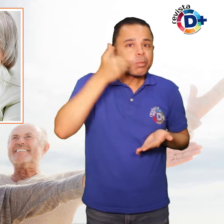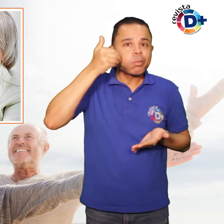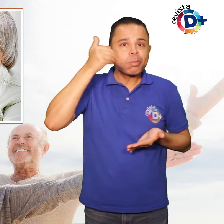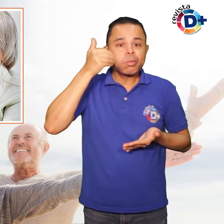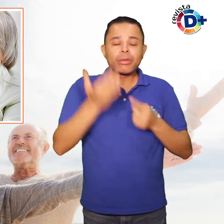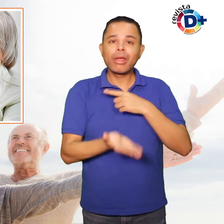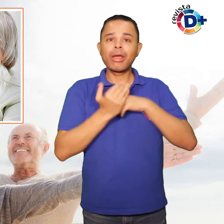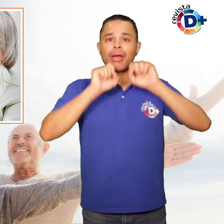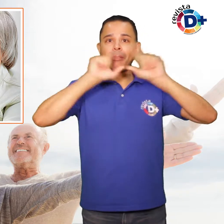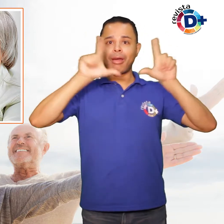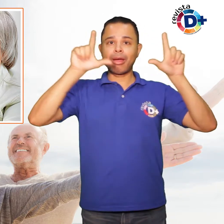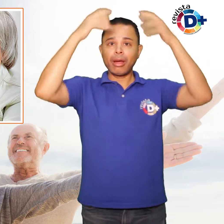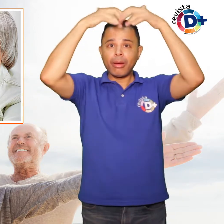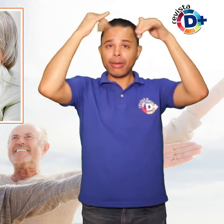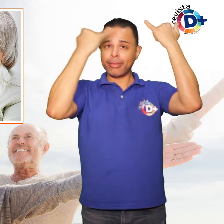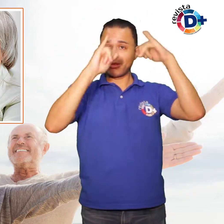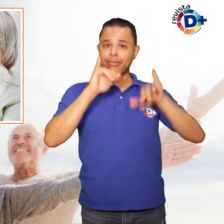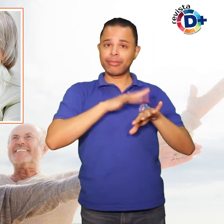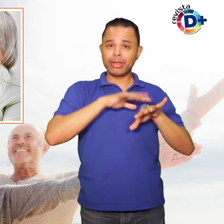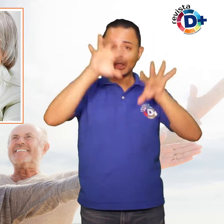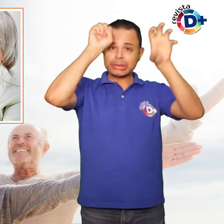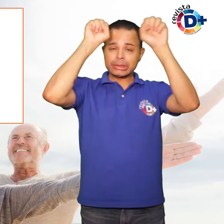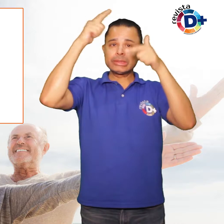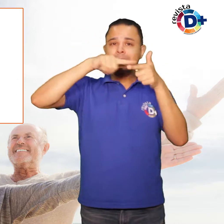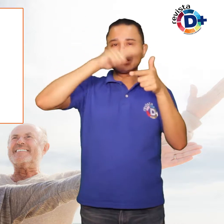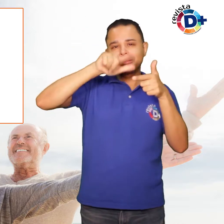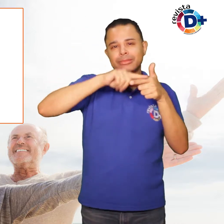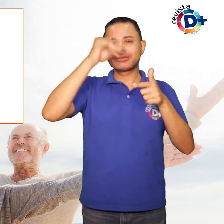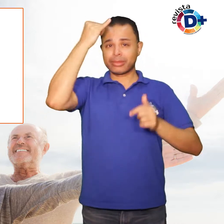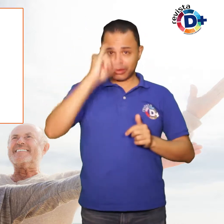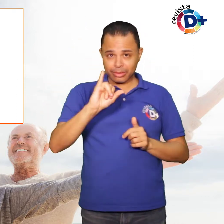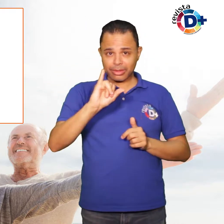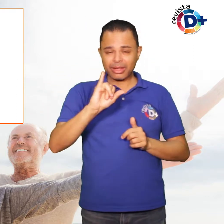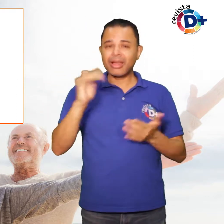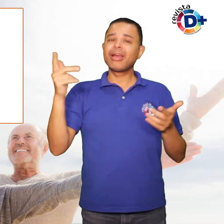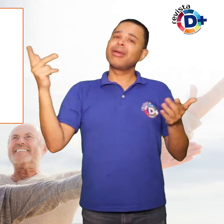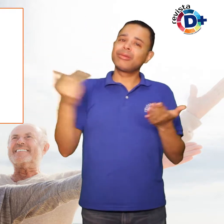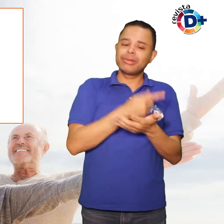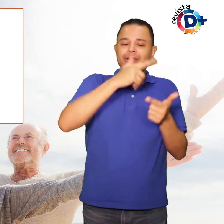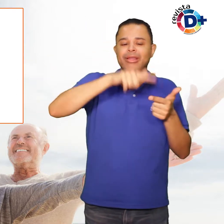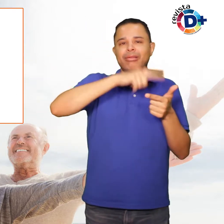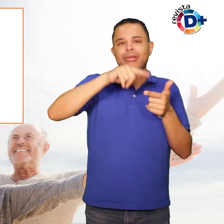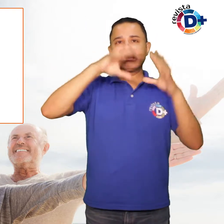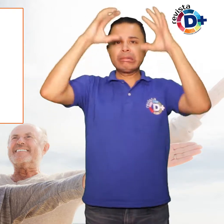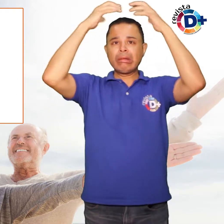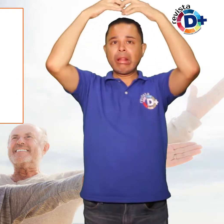diferença enorme na prevenção e também auxiliar na paralisação da deterioração cerebral.